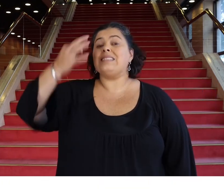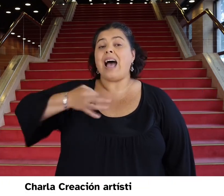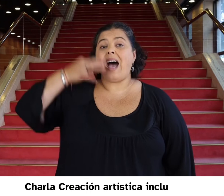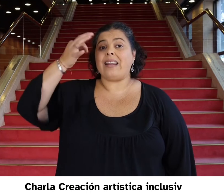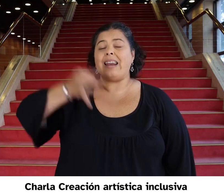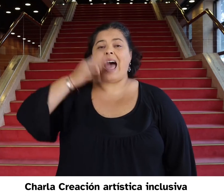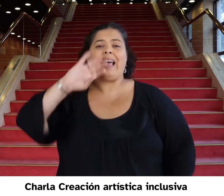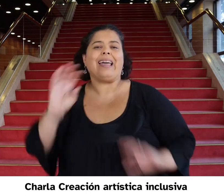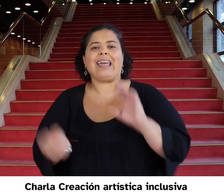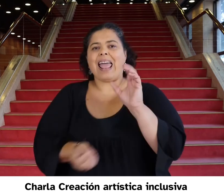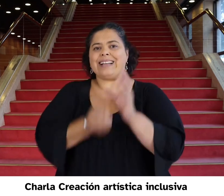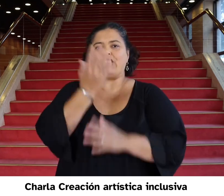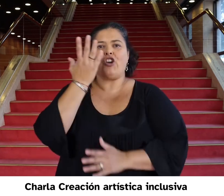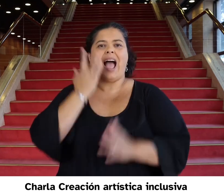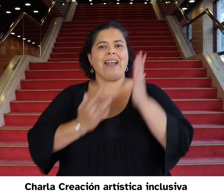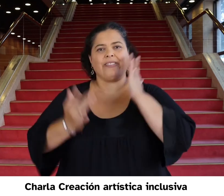Charla, creación artística.